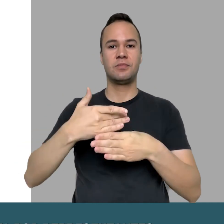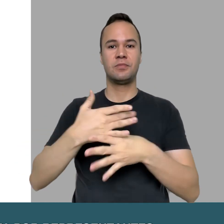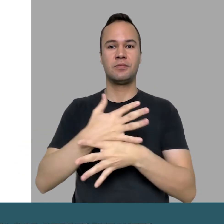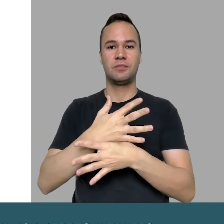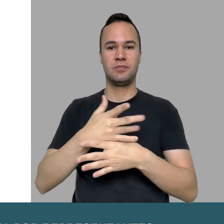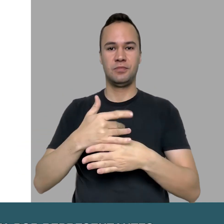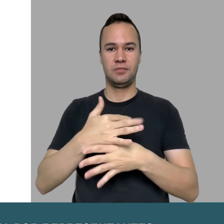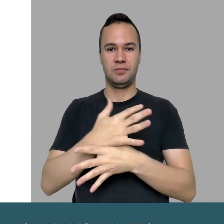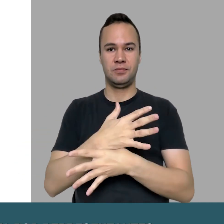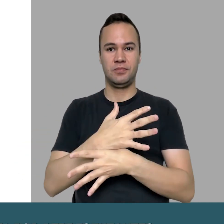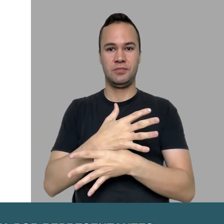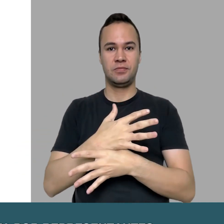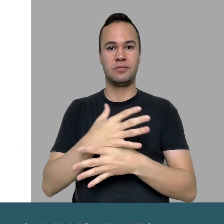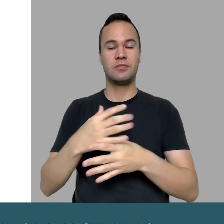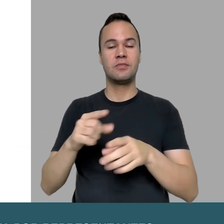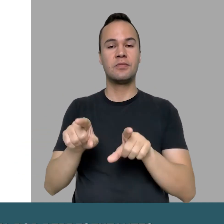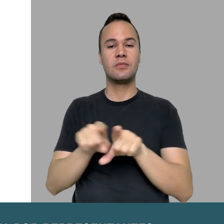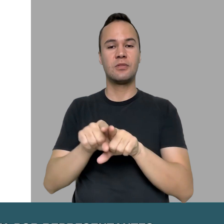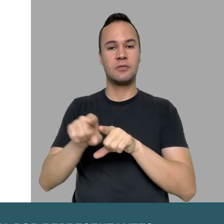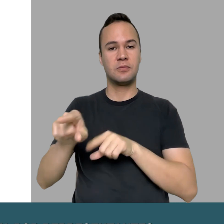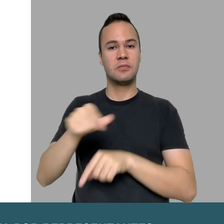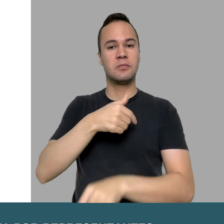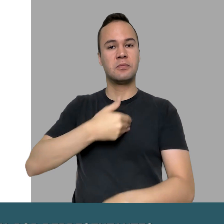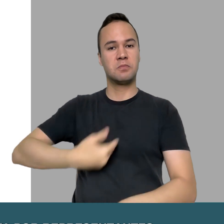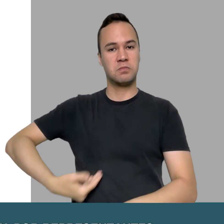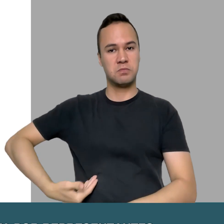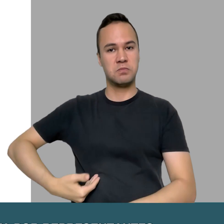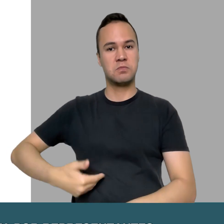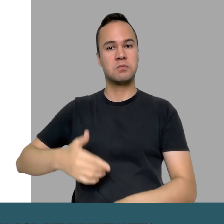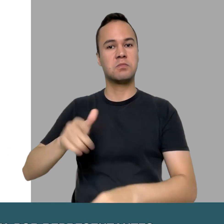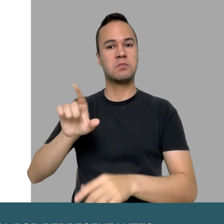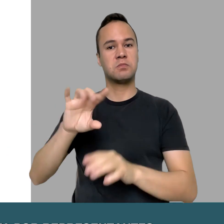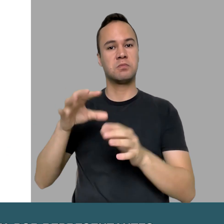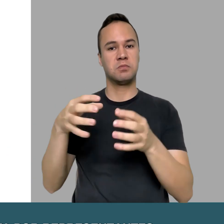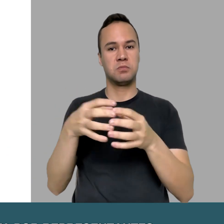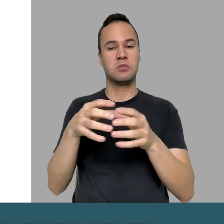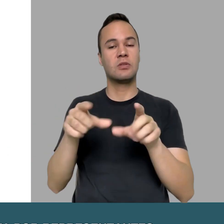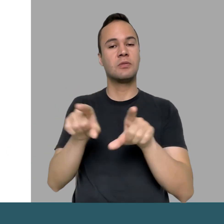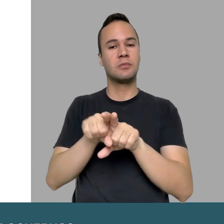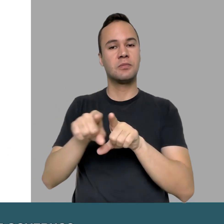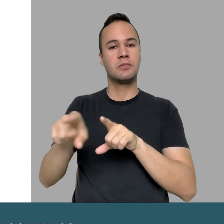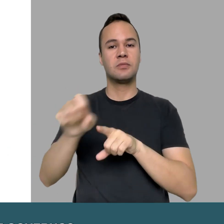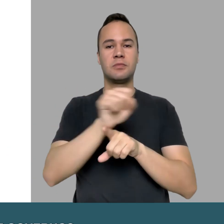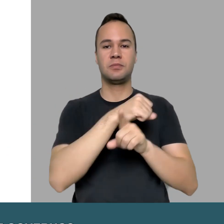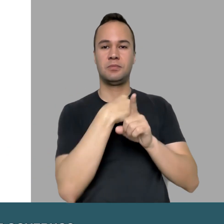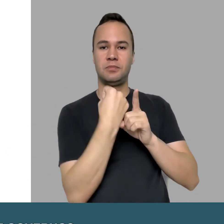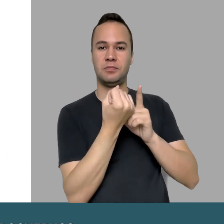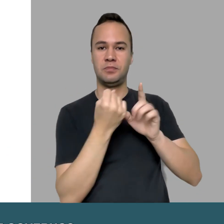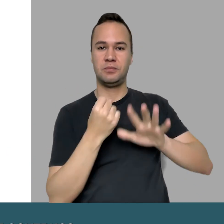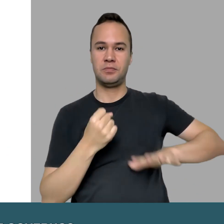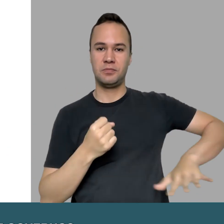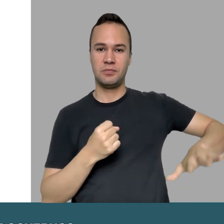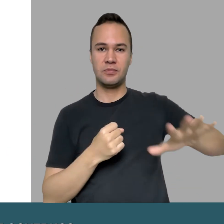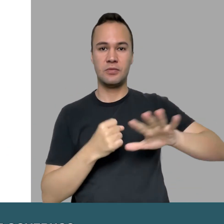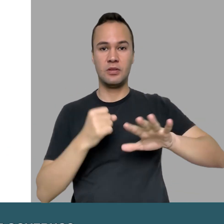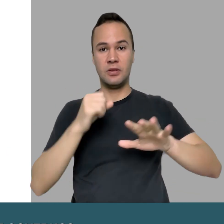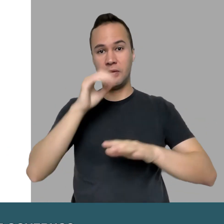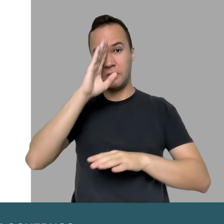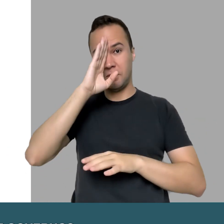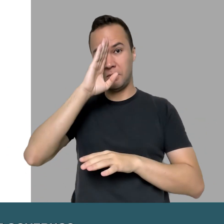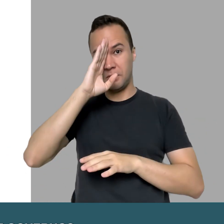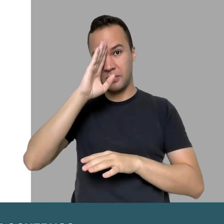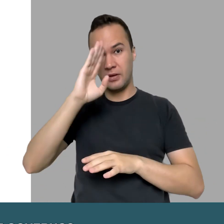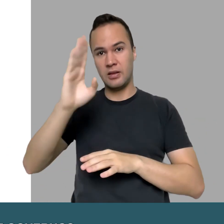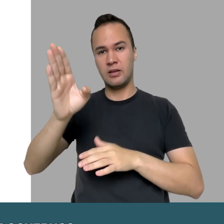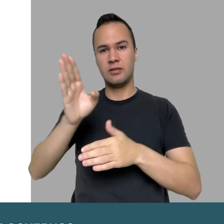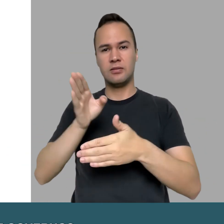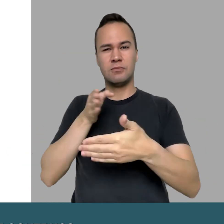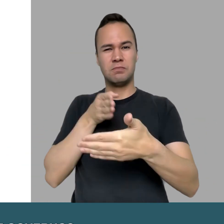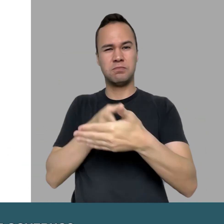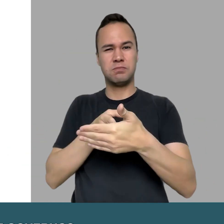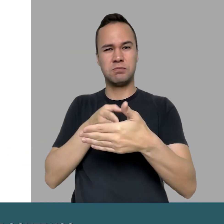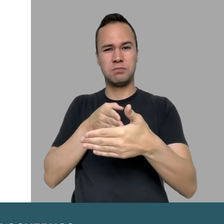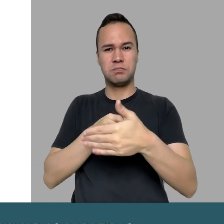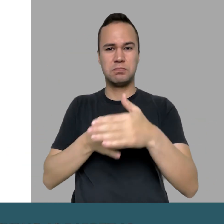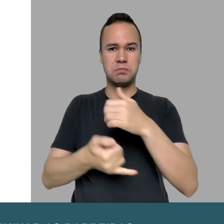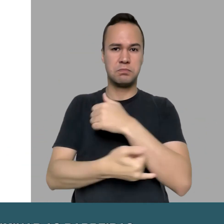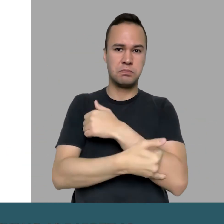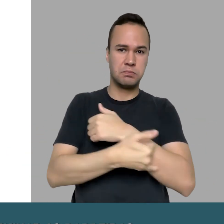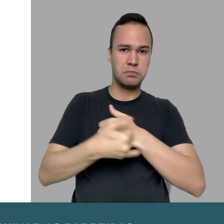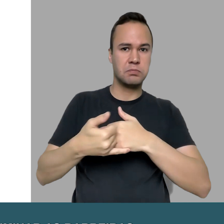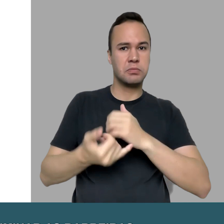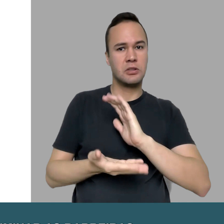por representantes de diversas secretarias municipais, órgãos de governos e da sociedade civil.